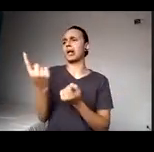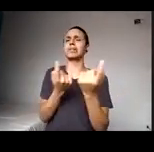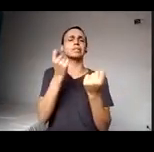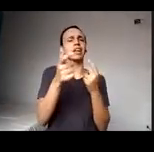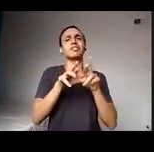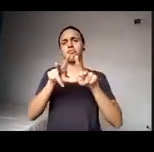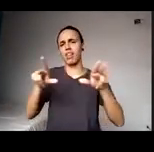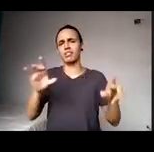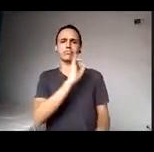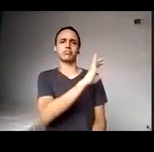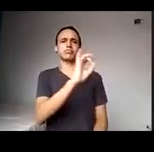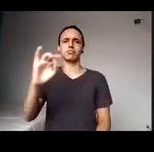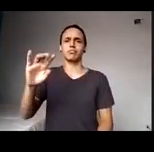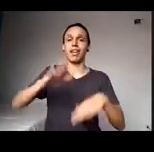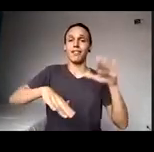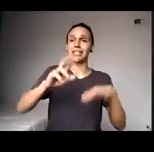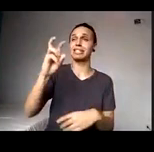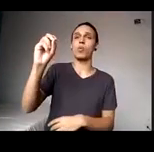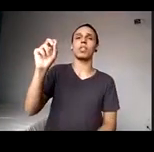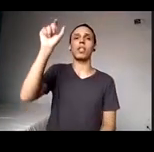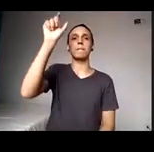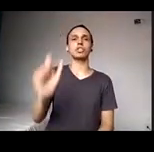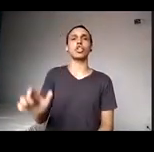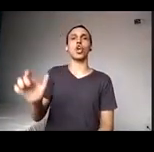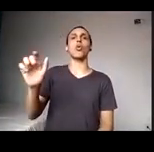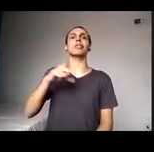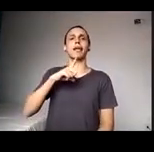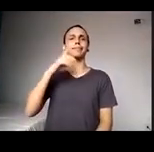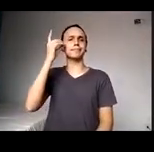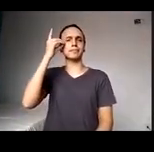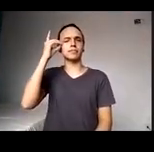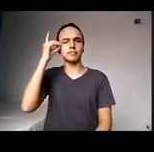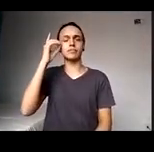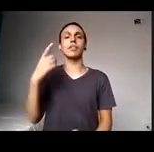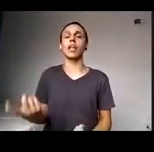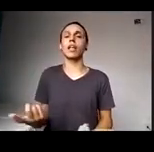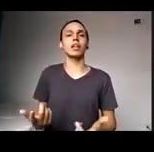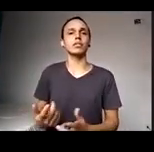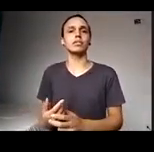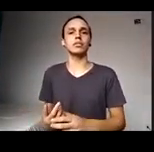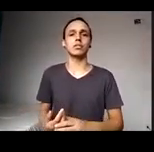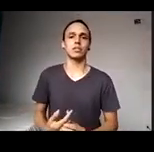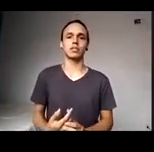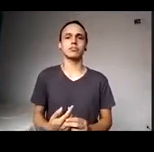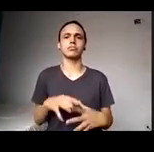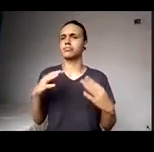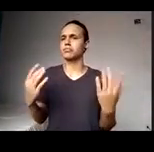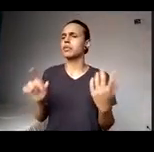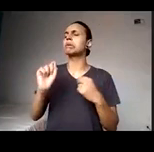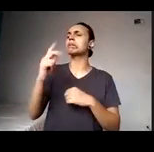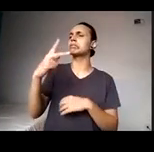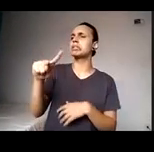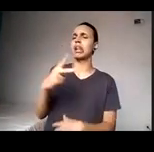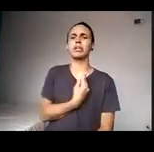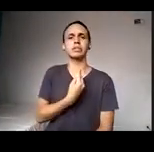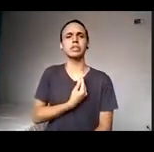A gente pode pegar 50 pessoas com síndrome de Down, porque tem a ver com a sua condição de vida, né? Eu costumo dizer,